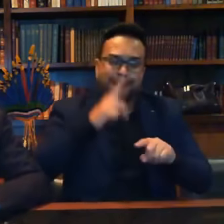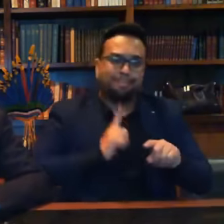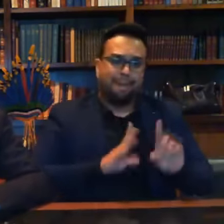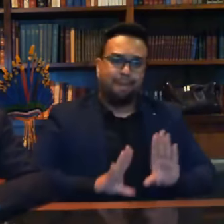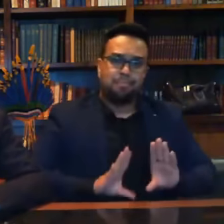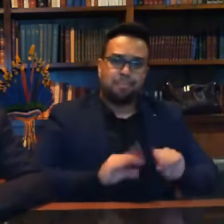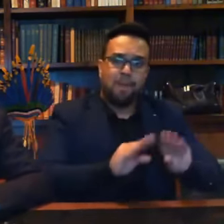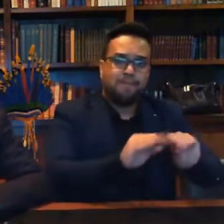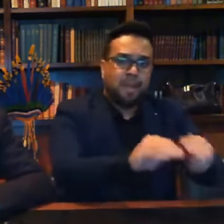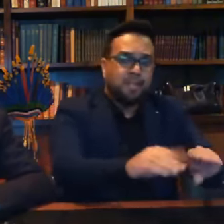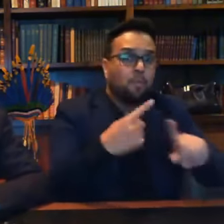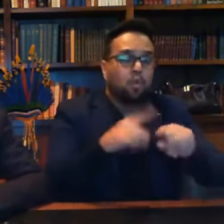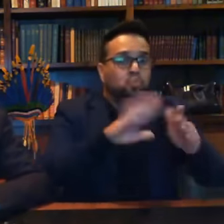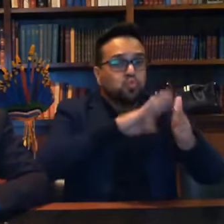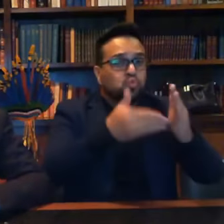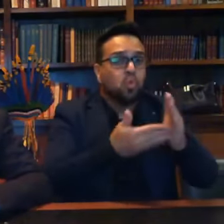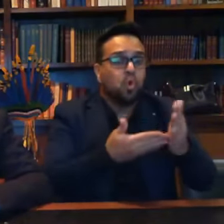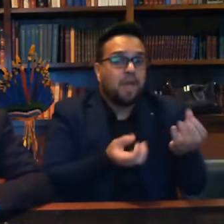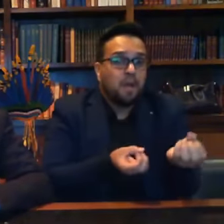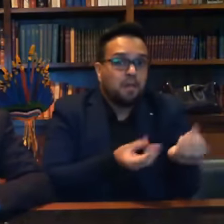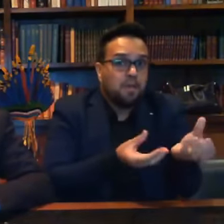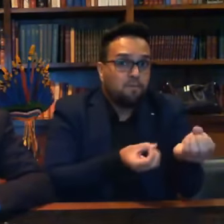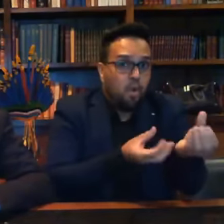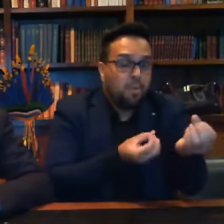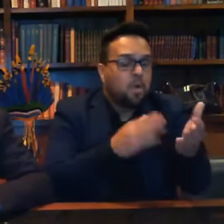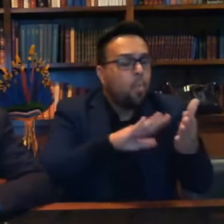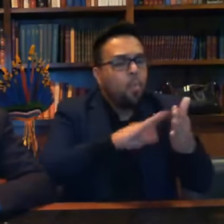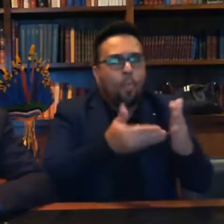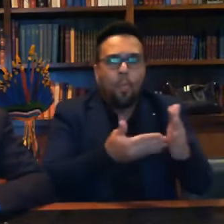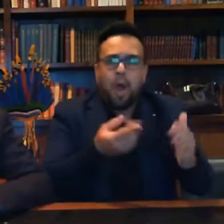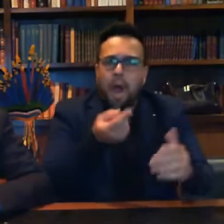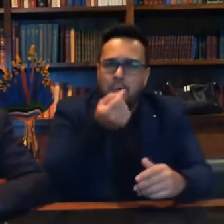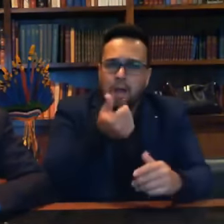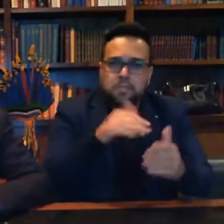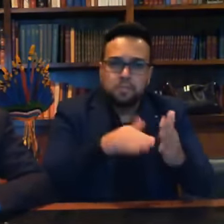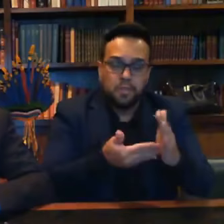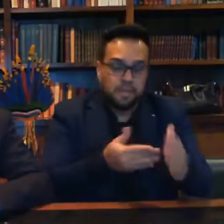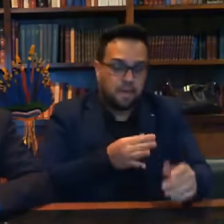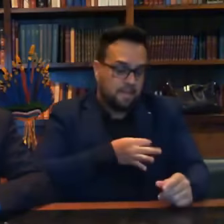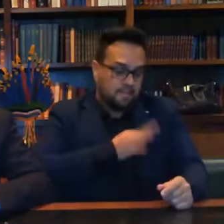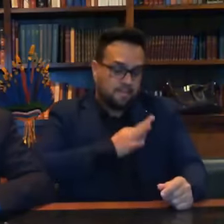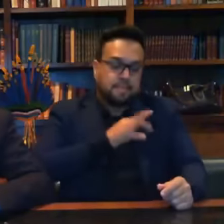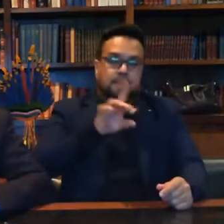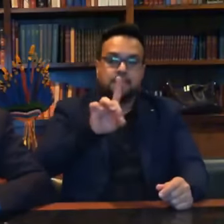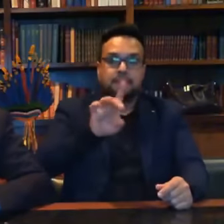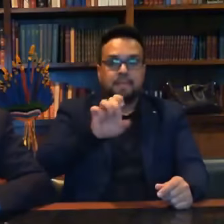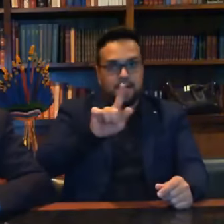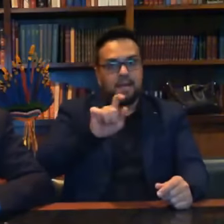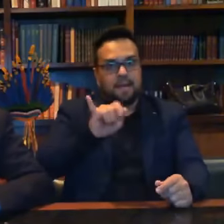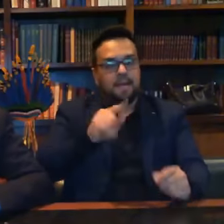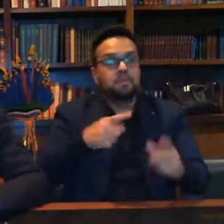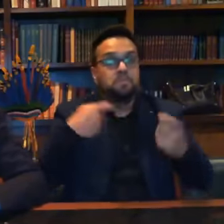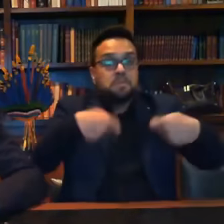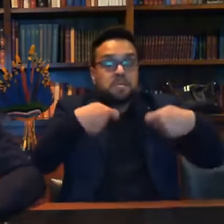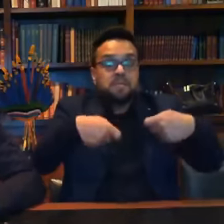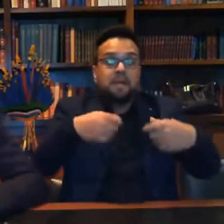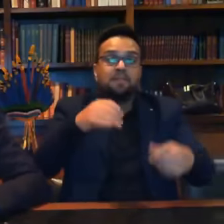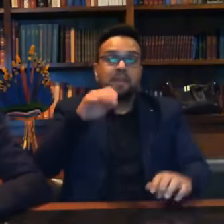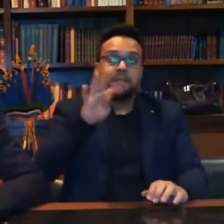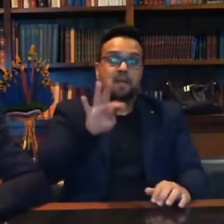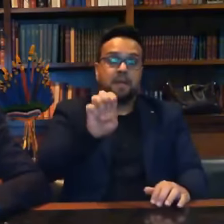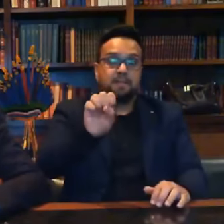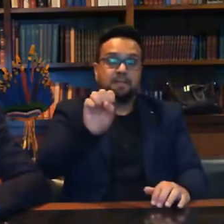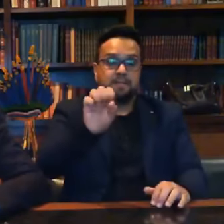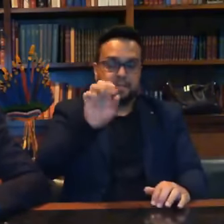Porque todas as informações, quase todas, que o delegado precisava lá do TSE, ele obteve.